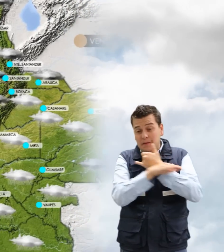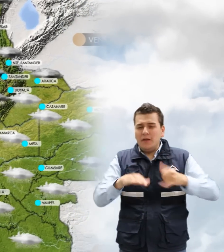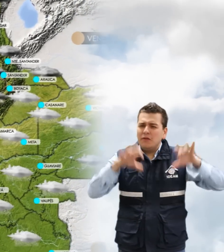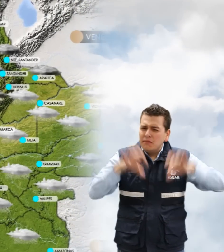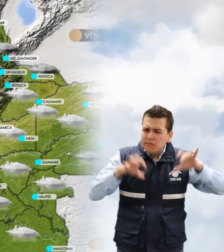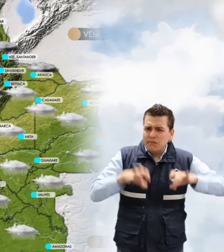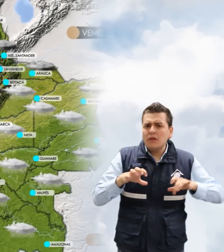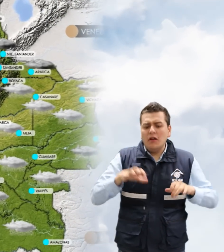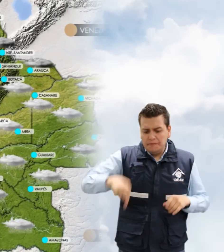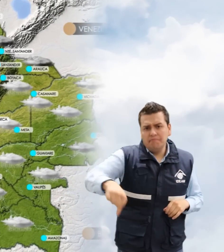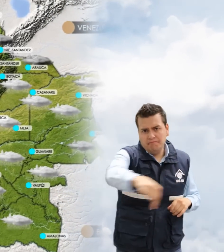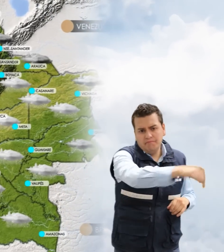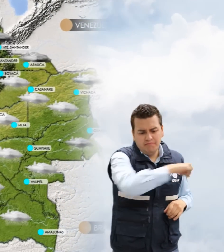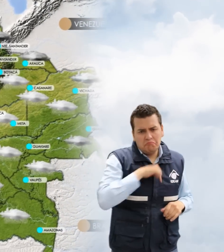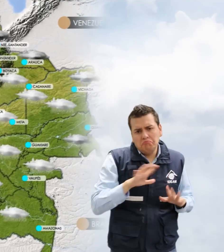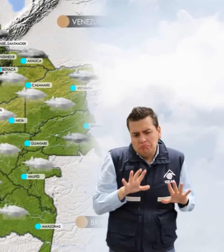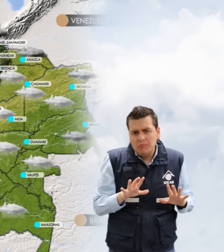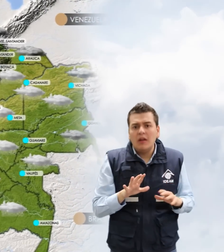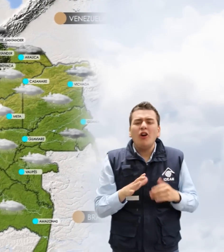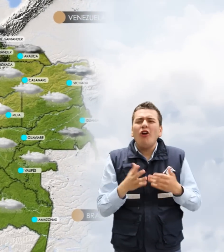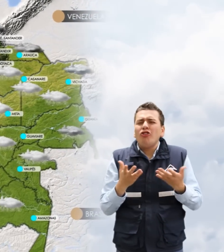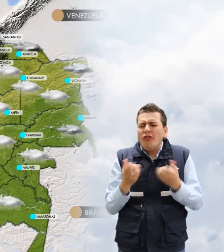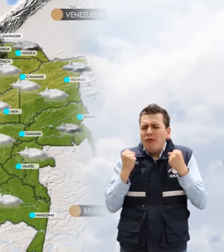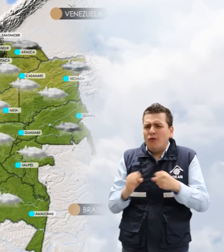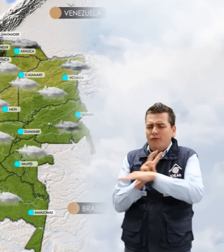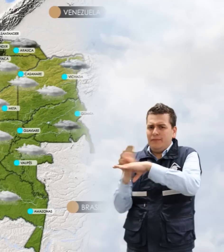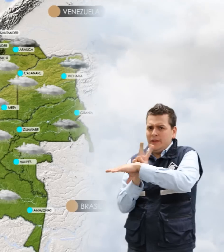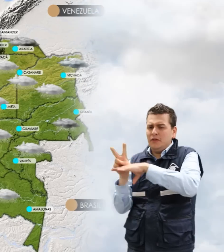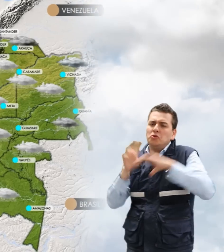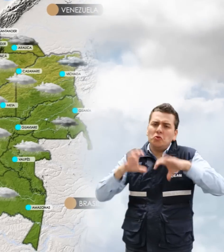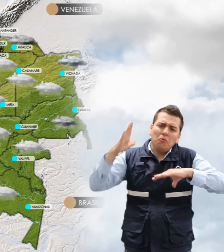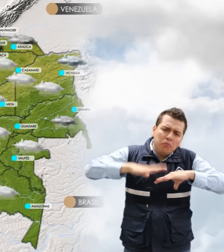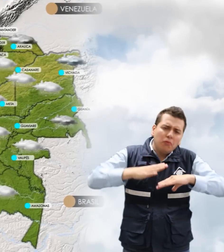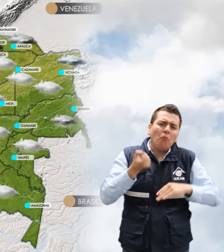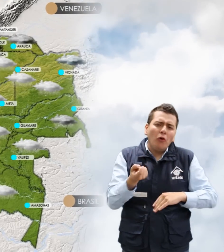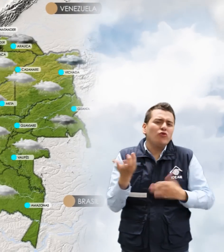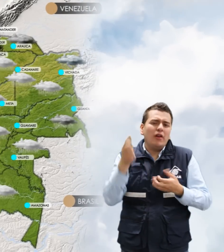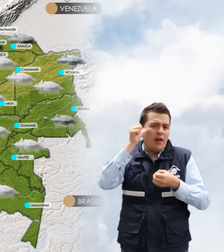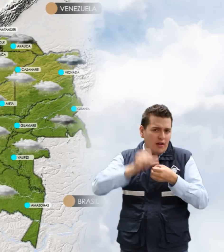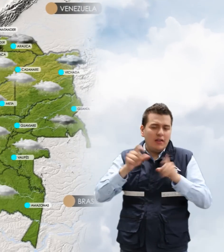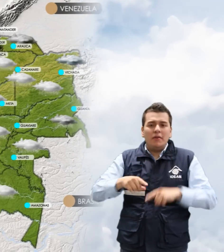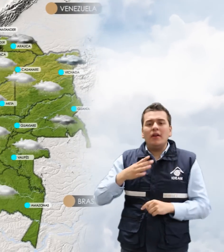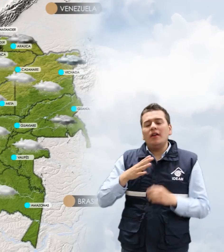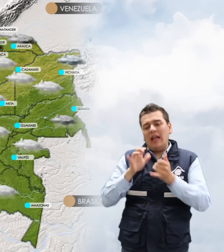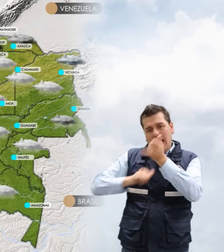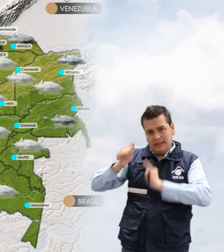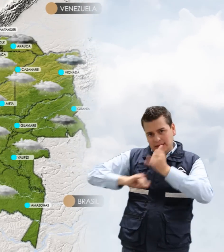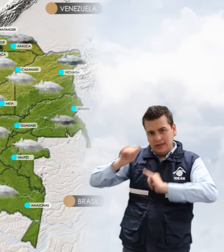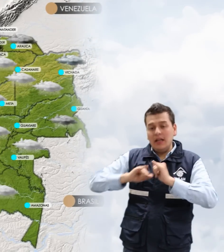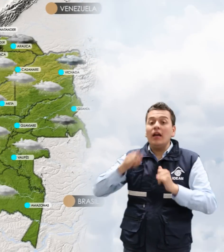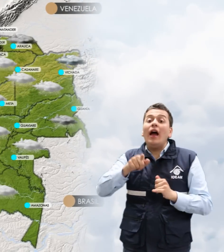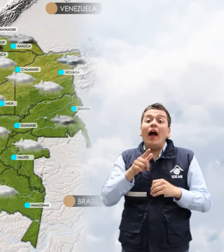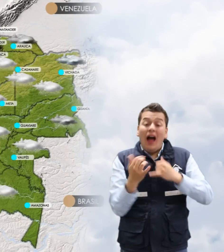precipitaciones generalizadas. Las más fuertes en Bichá y lluvias menos intensas en Arauca y Cazanari. En la Amazonía,